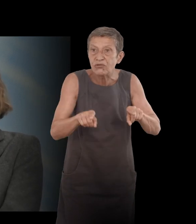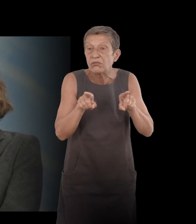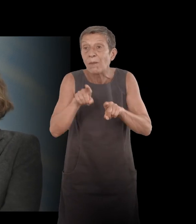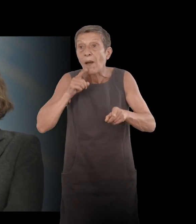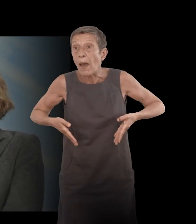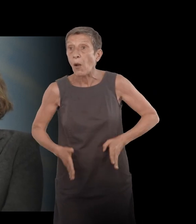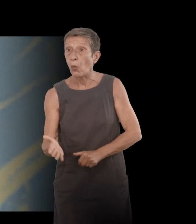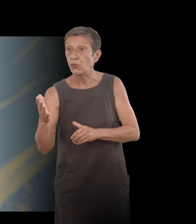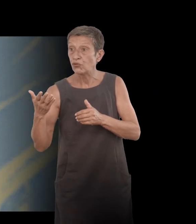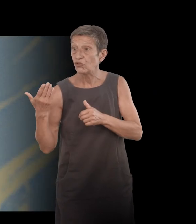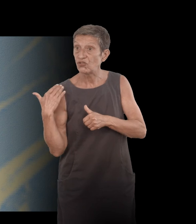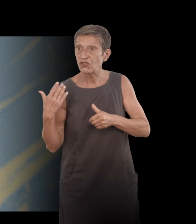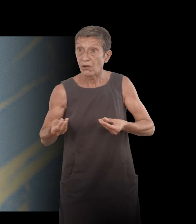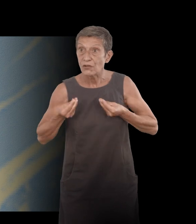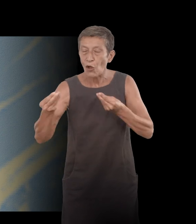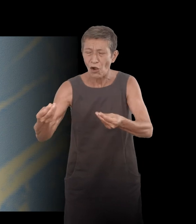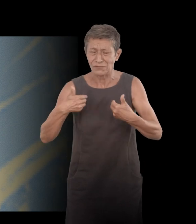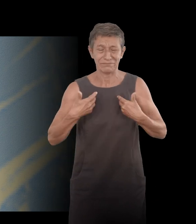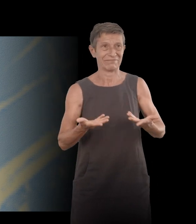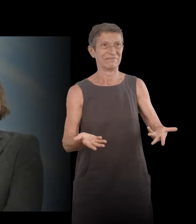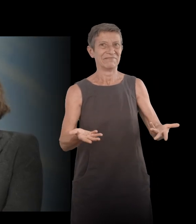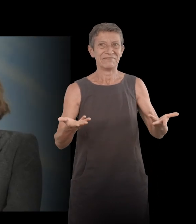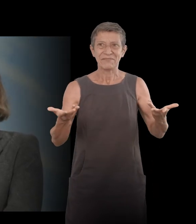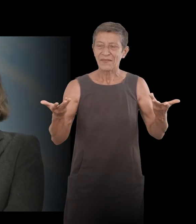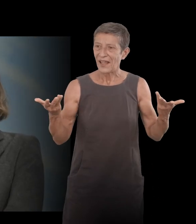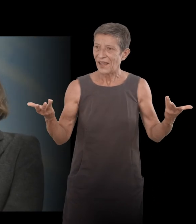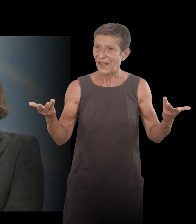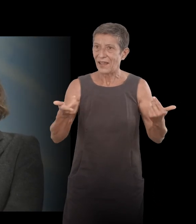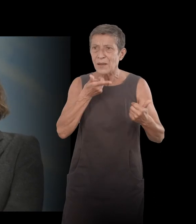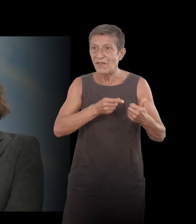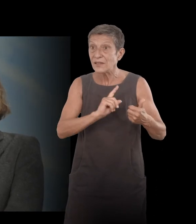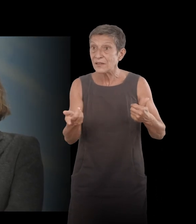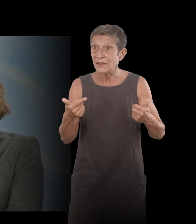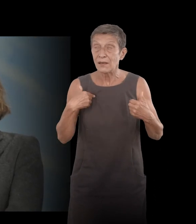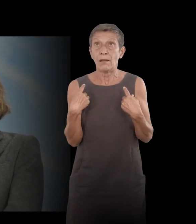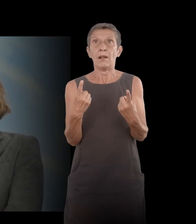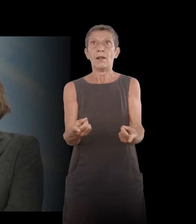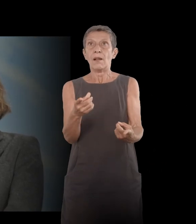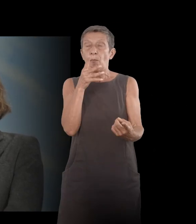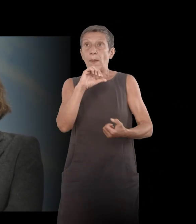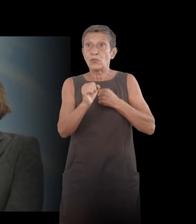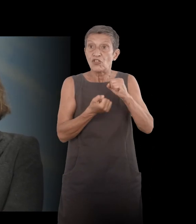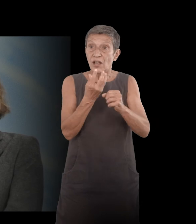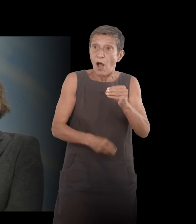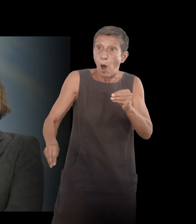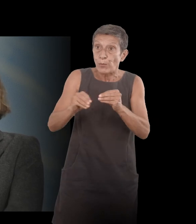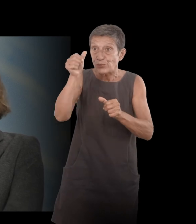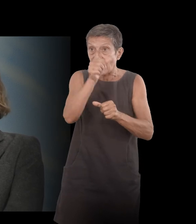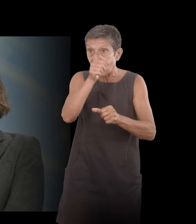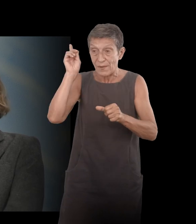que enfin et c'est compliqué quand on est immobilisé dans un lit et qu'en plus du reste les infirmières doivent nous changer nos serviettes